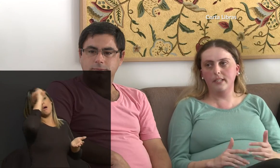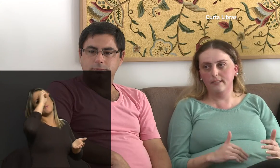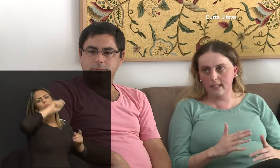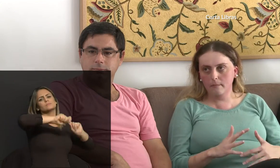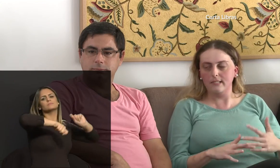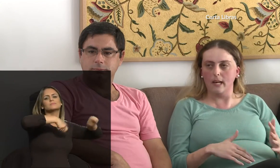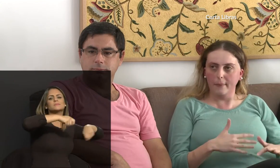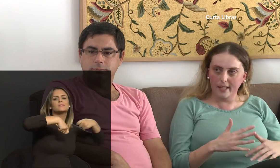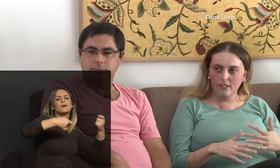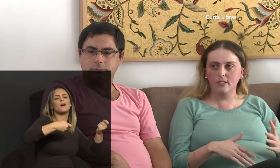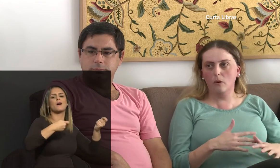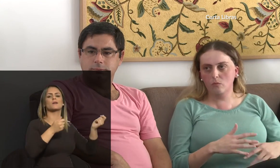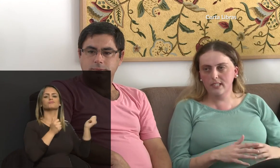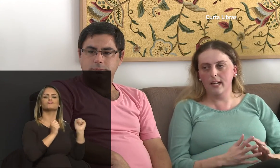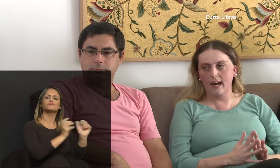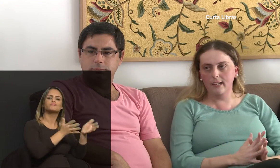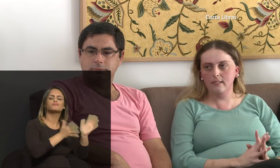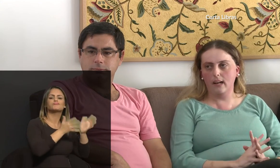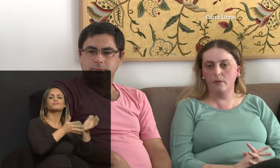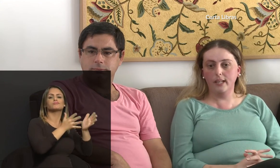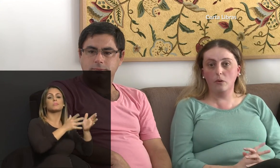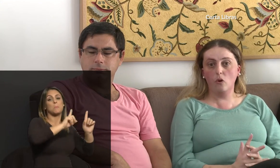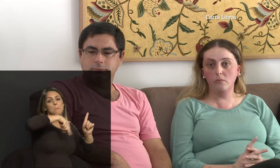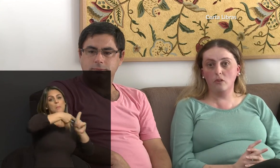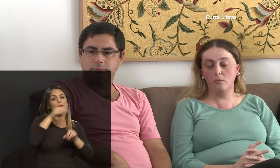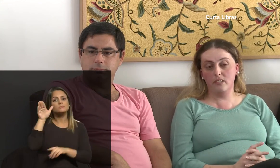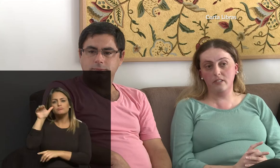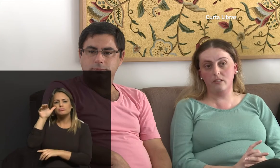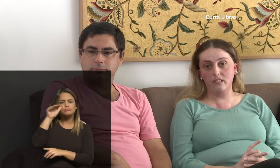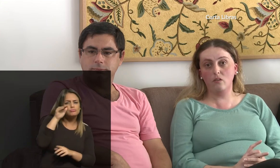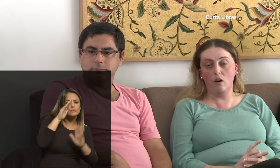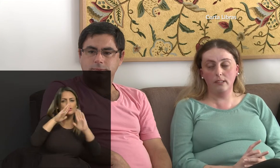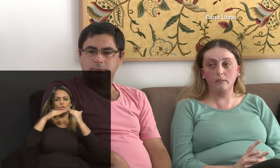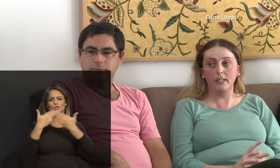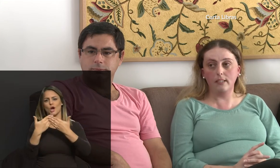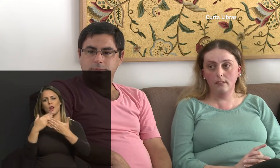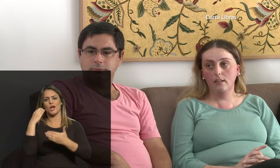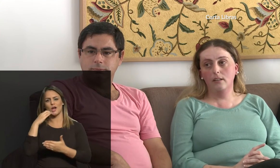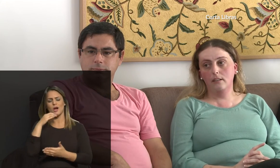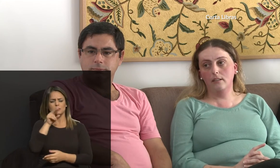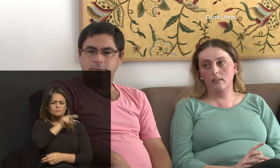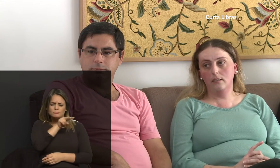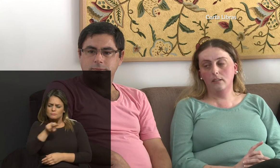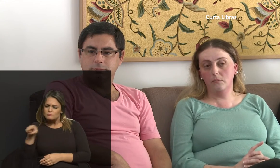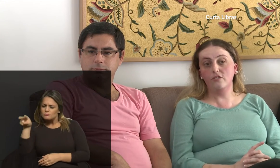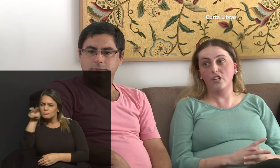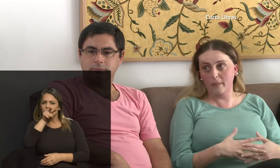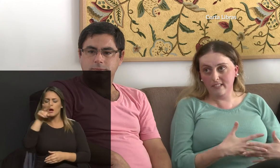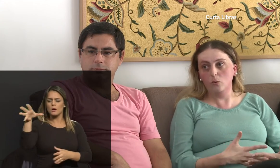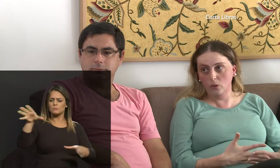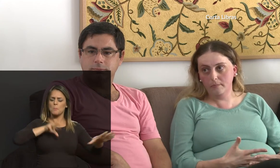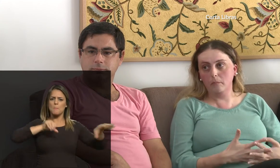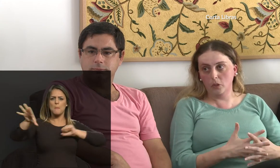a aprender, basicamente, né, alguns sinais e tal. E aí com observações na escola também, me sentia mais segura para me